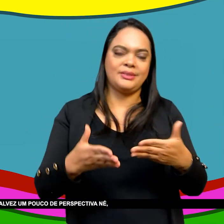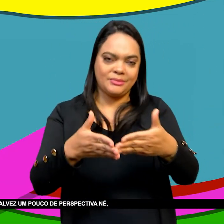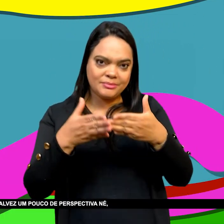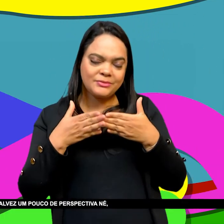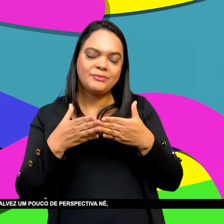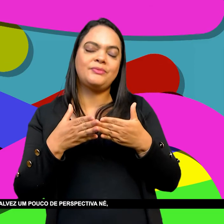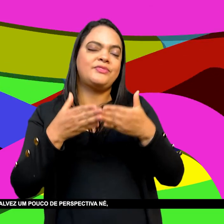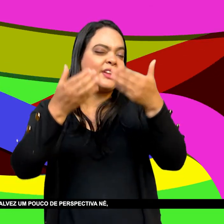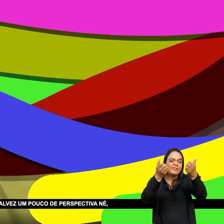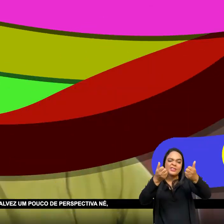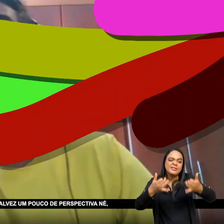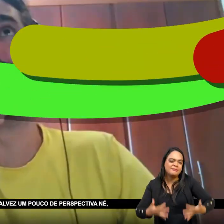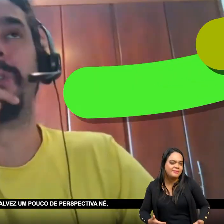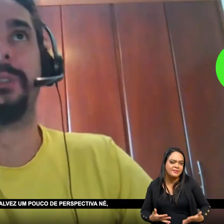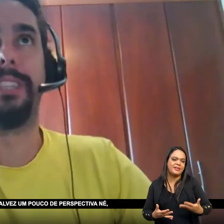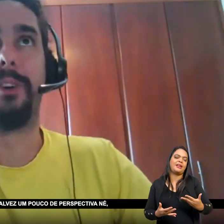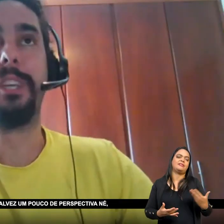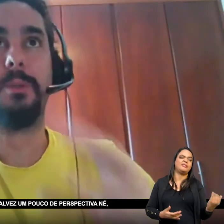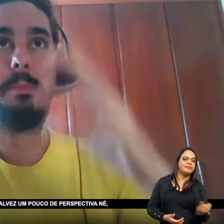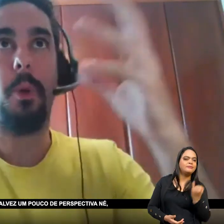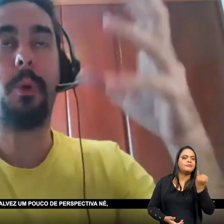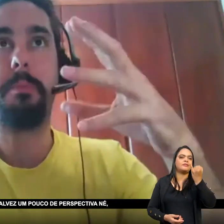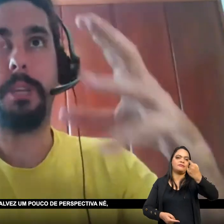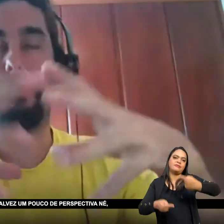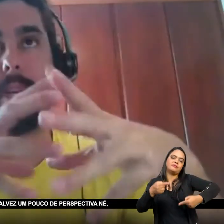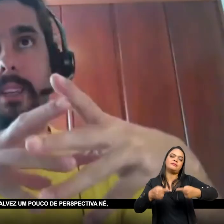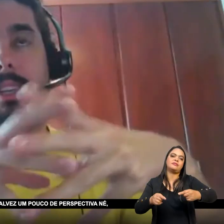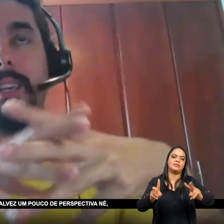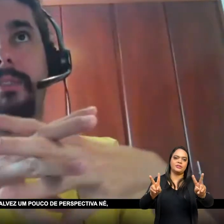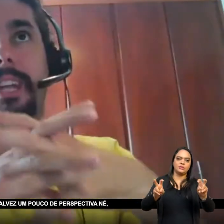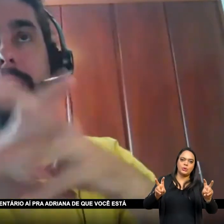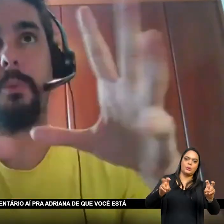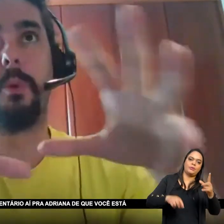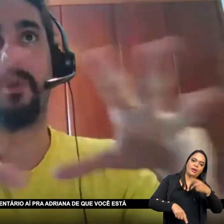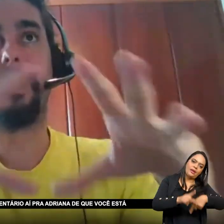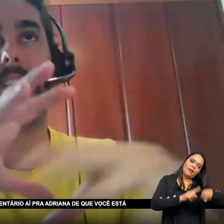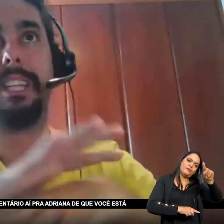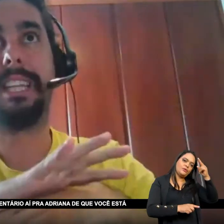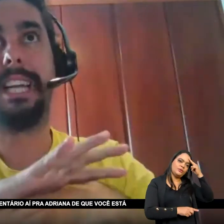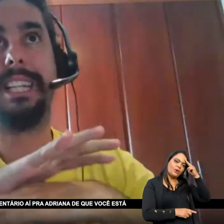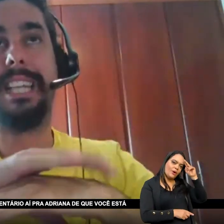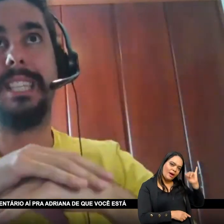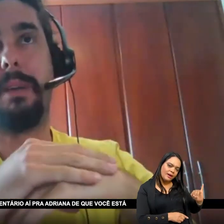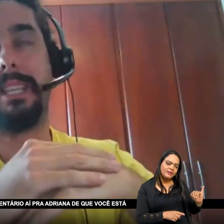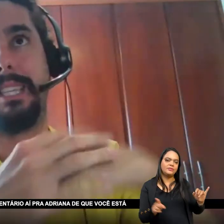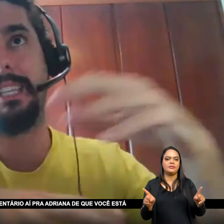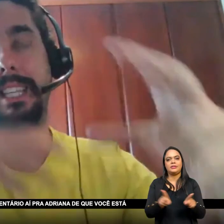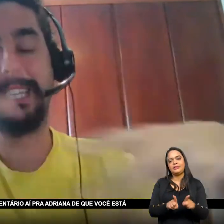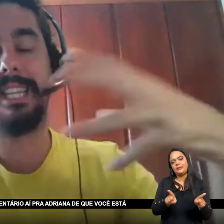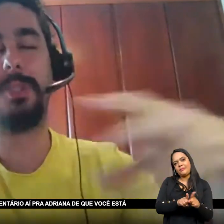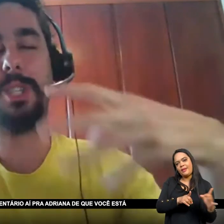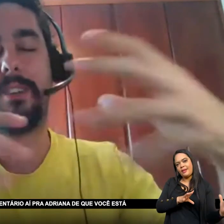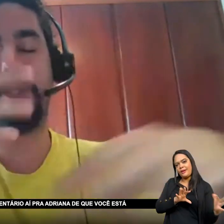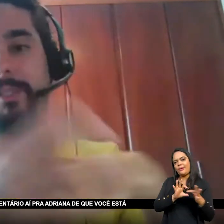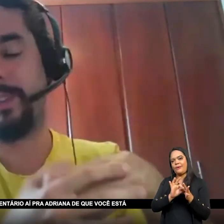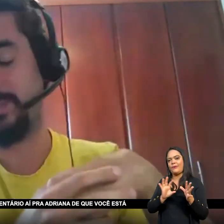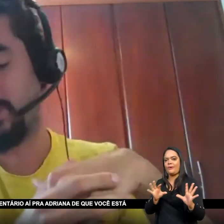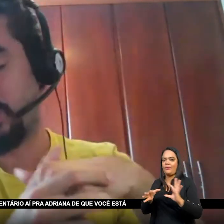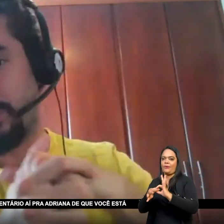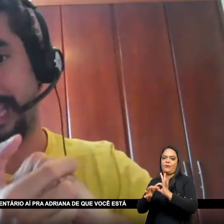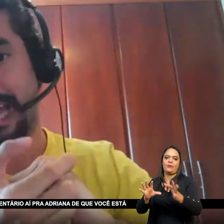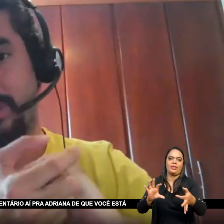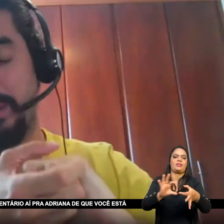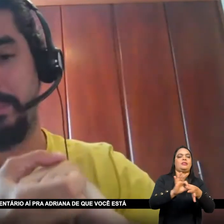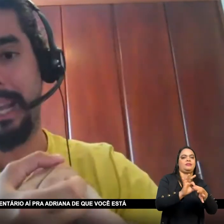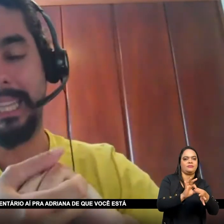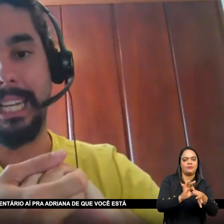aparecer Muita coisa Mudando Talvez um pouco De perspectiva De um pouco Da espacialização Já que você fez